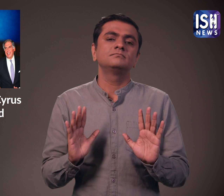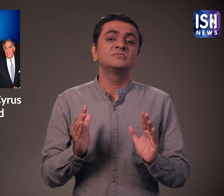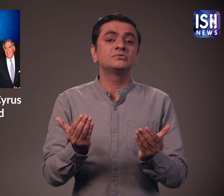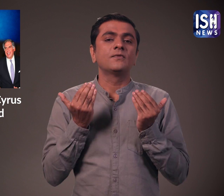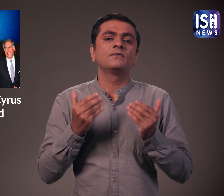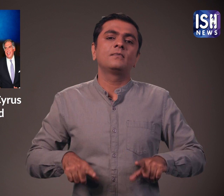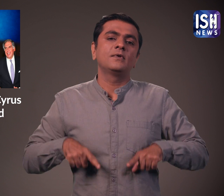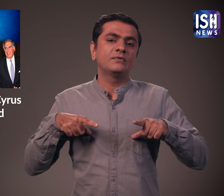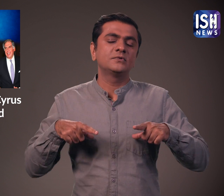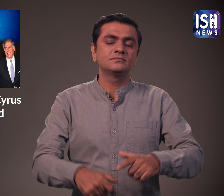के लिए महत्वपूर्ण है।